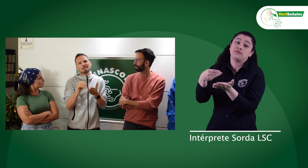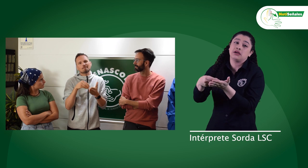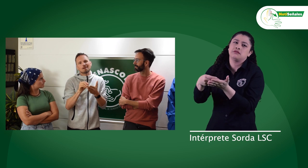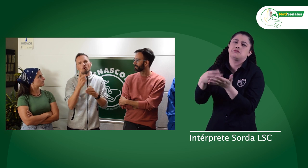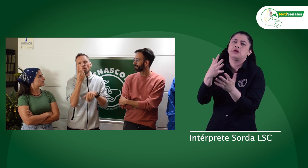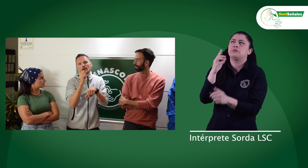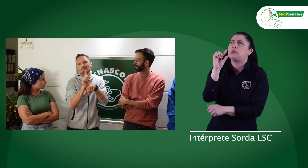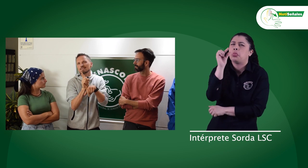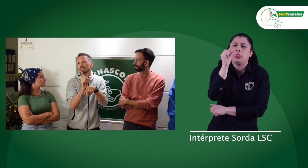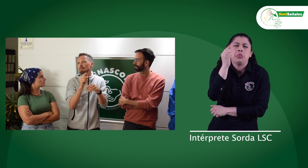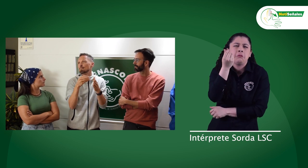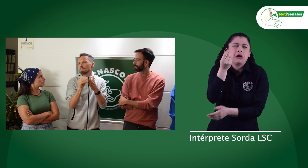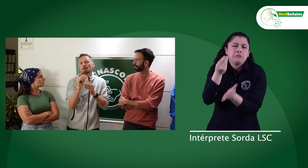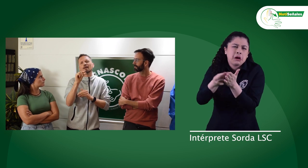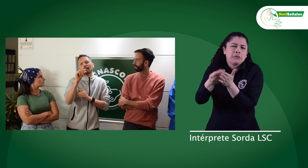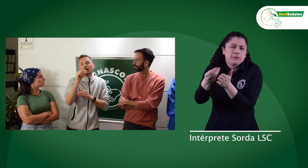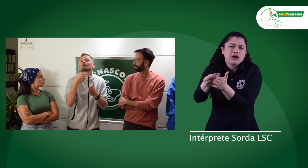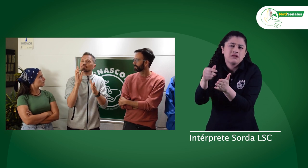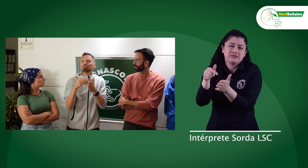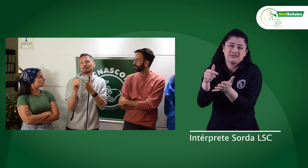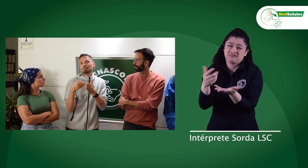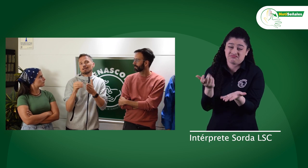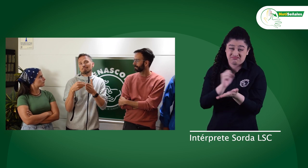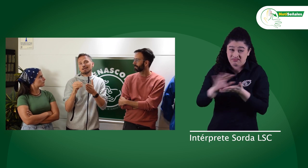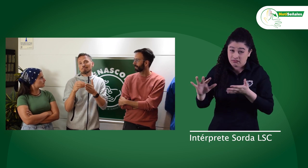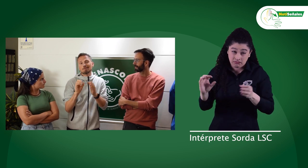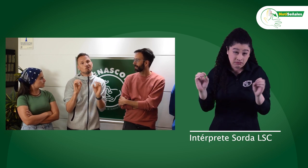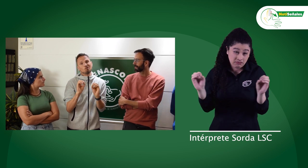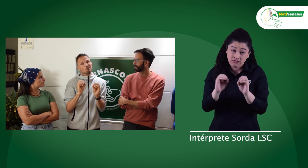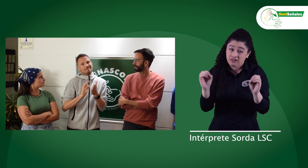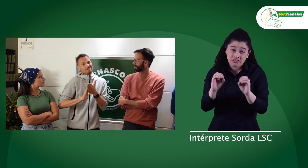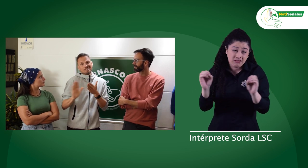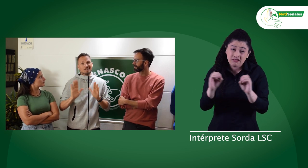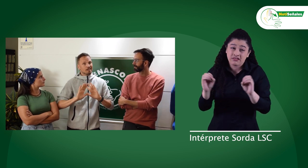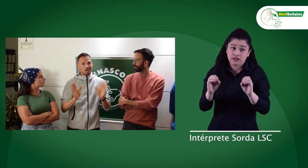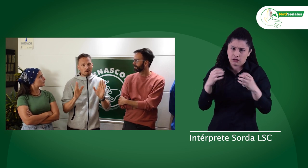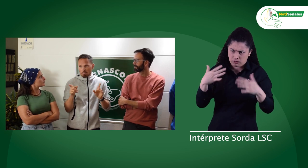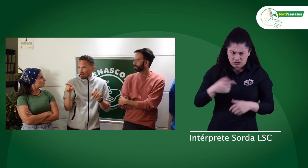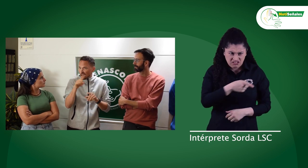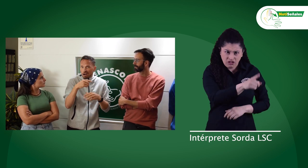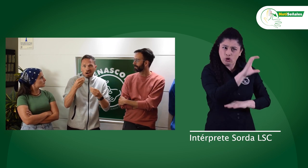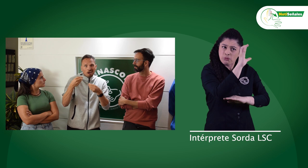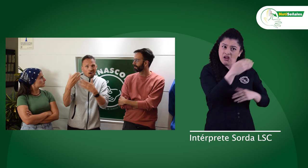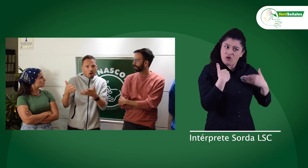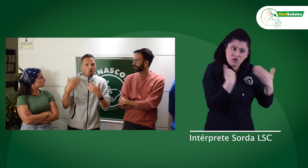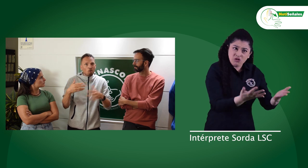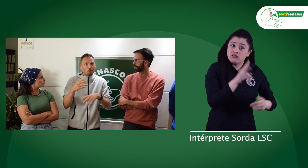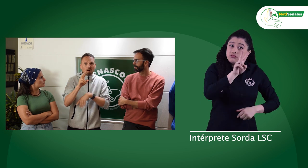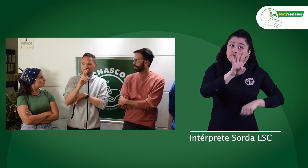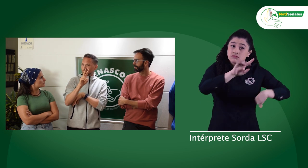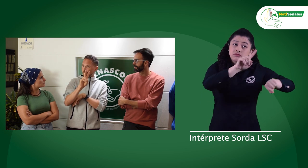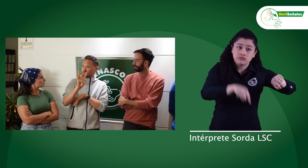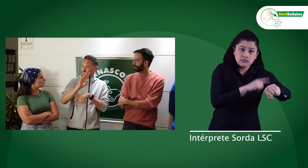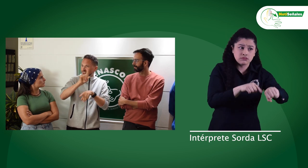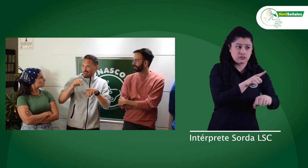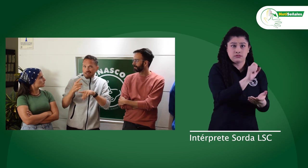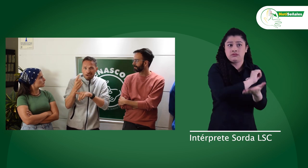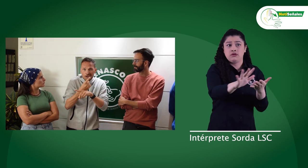Y aunque es poco, igual no hay gratuidad como lo hay en Colombia y con 24 horas de servicio continuo.